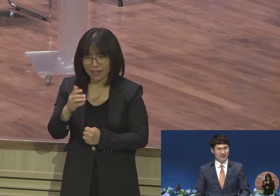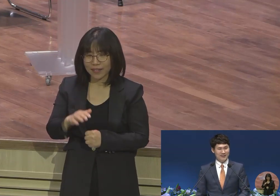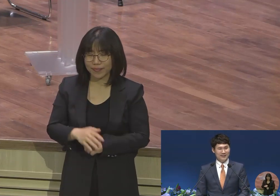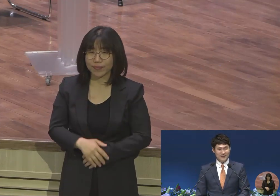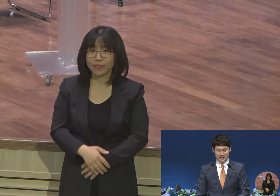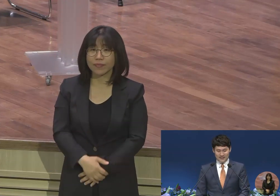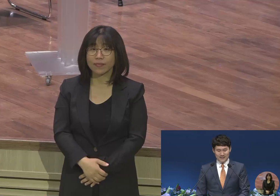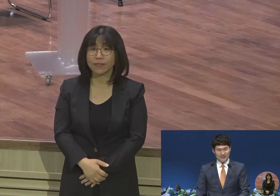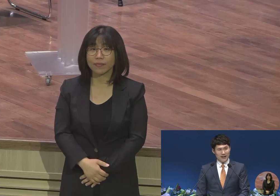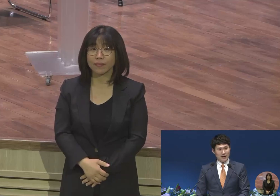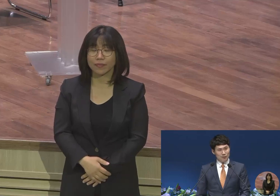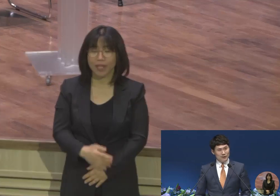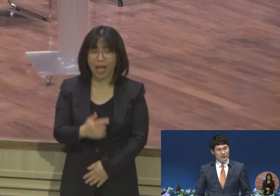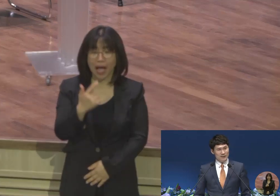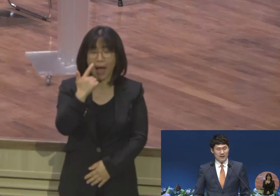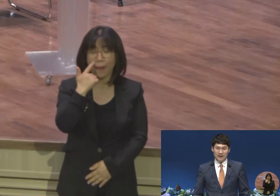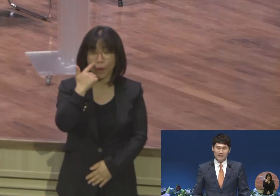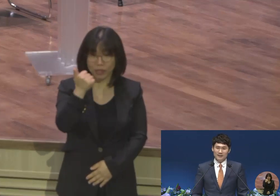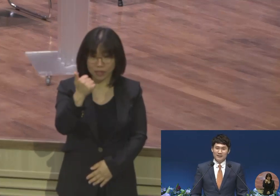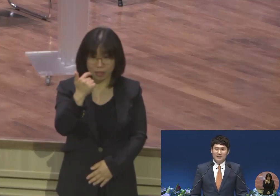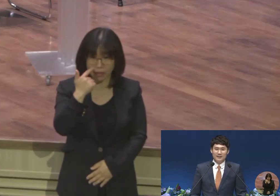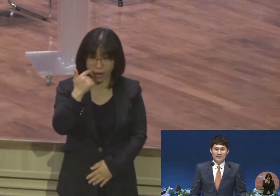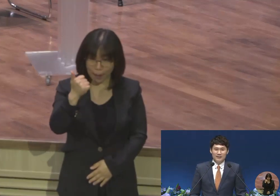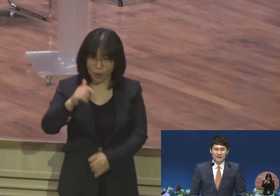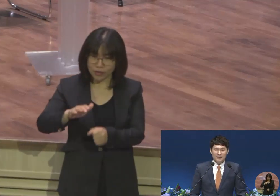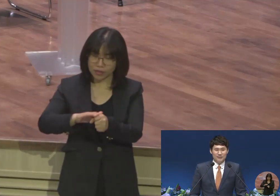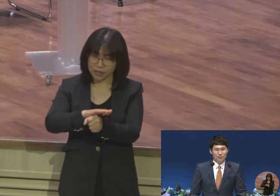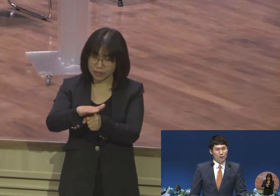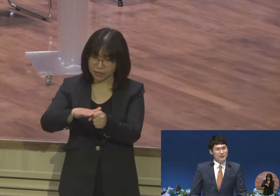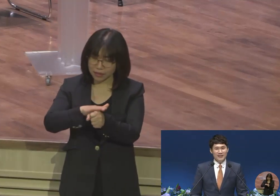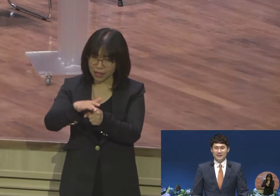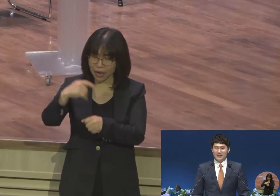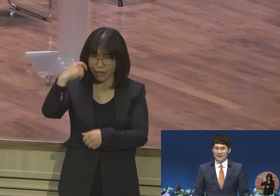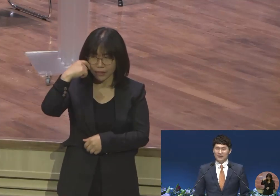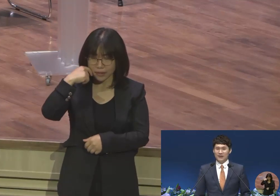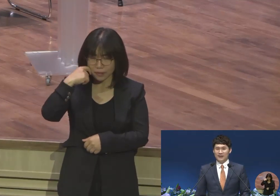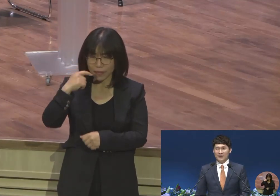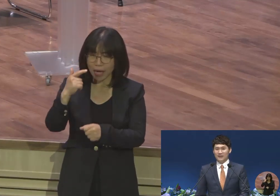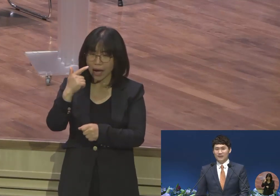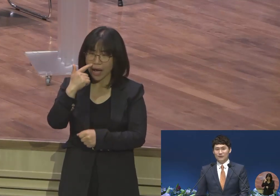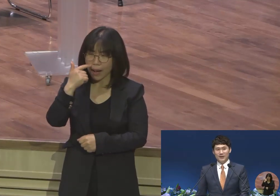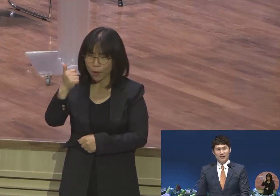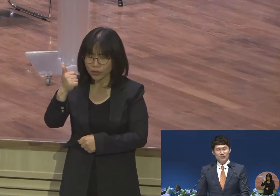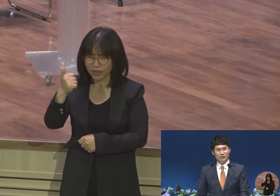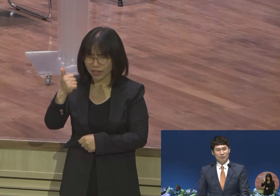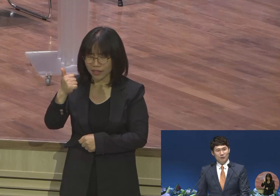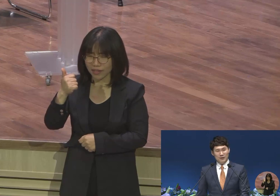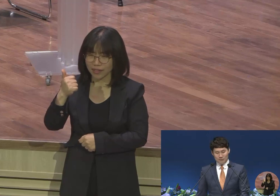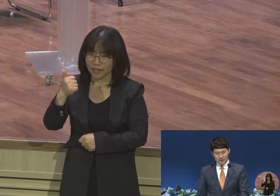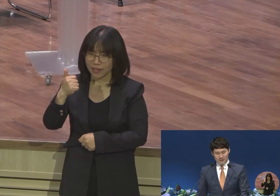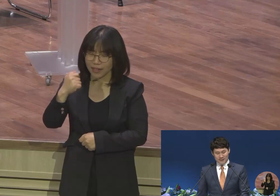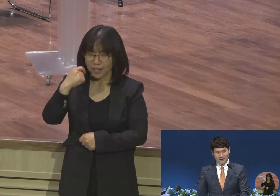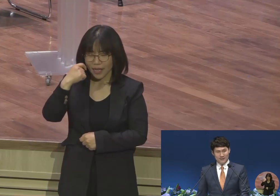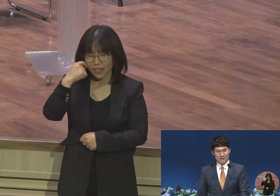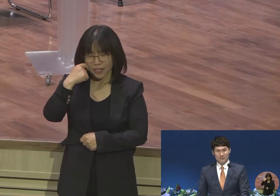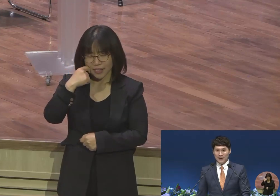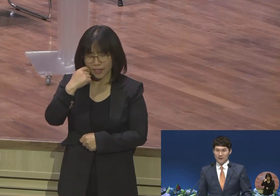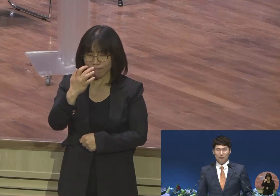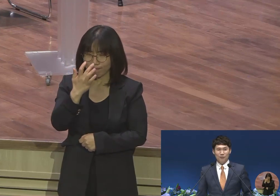그런데 아버지 사랑은 잘 보이지 않는 사랑인 것 같아요 우리 대한민국의 모든 아버지들이 말이 없고